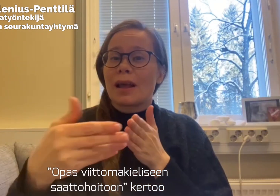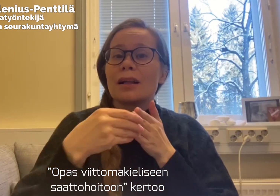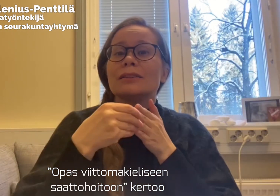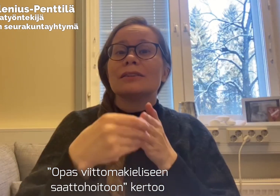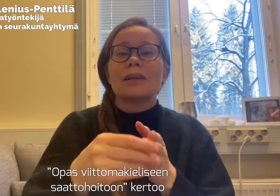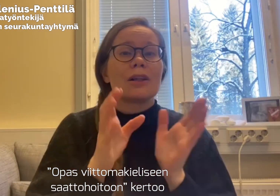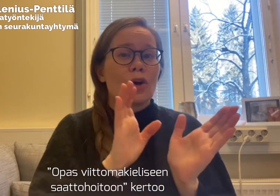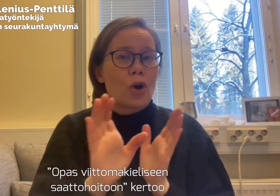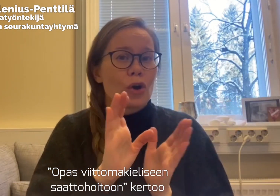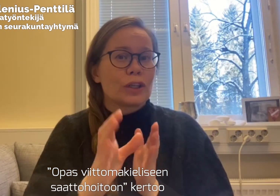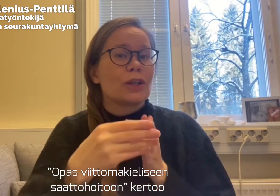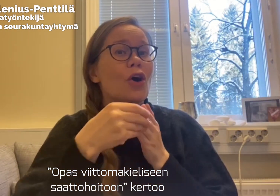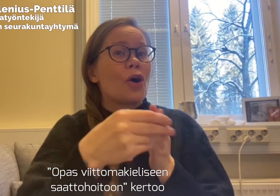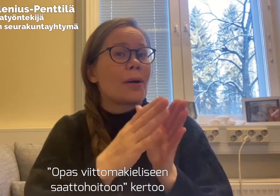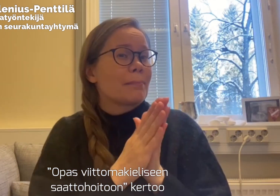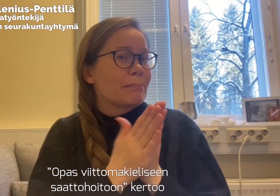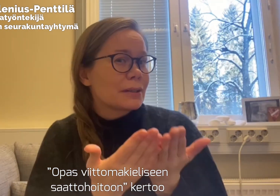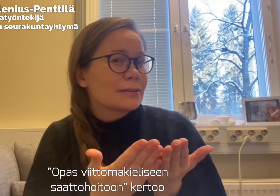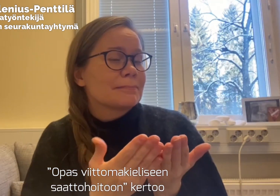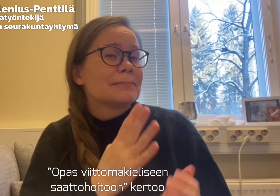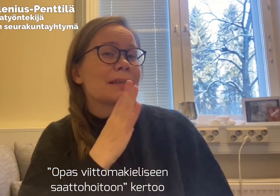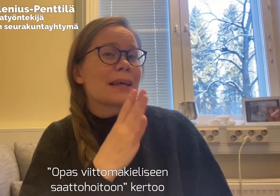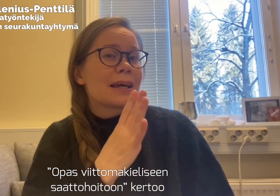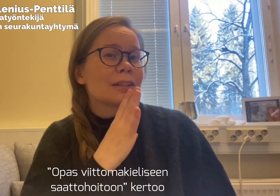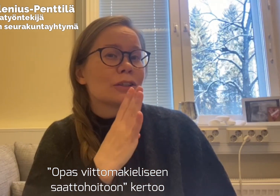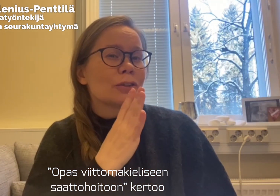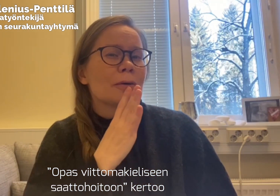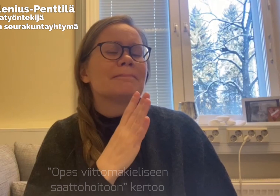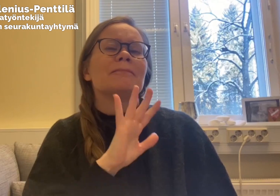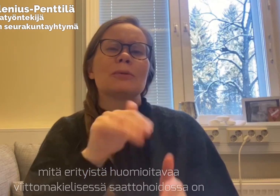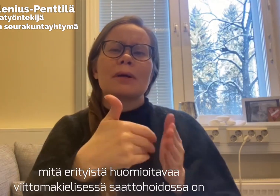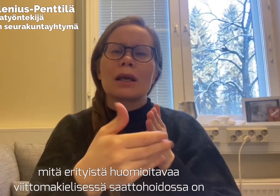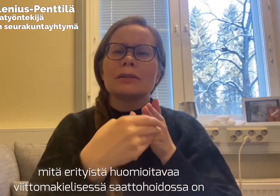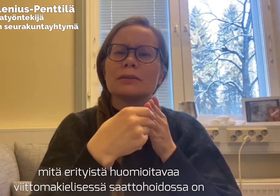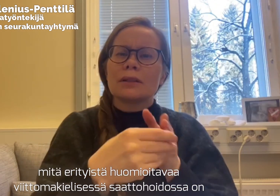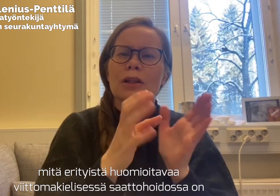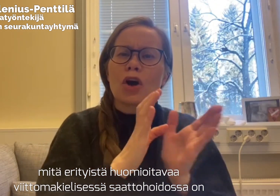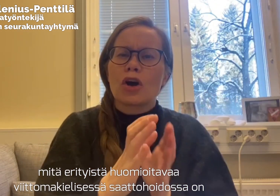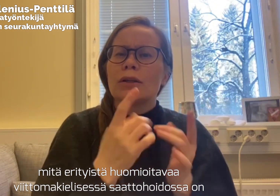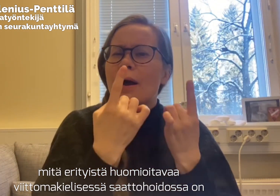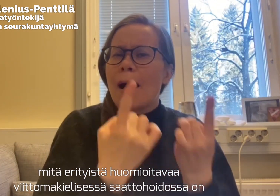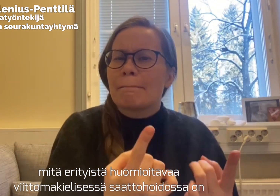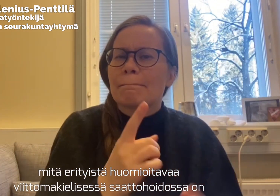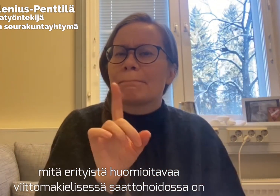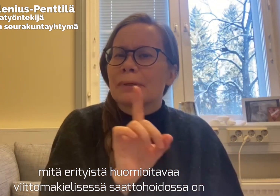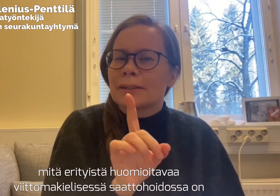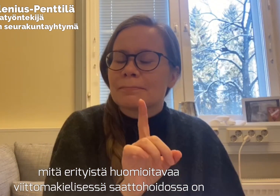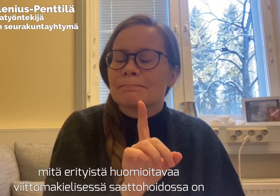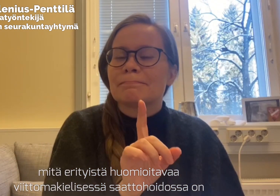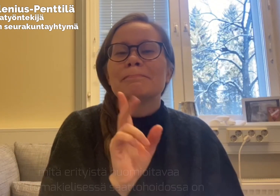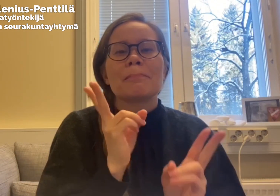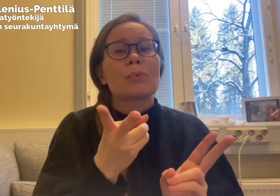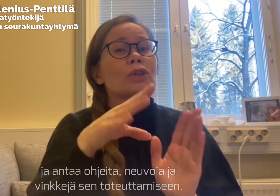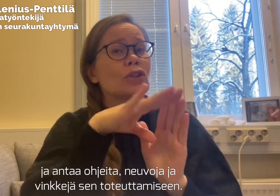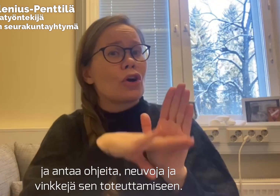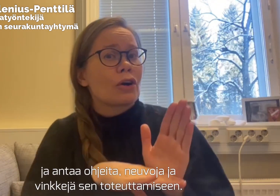Opas viittomakieliseen saattohoitoon kertoo, mitä erityistä huomioitavaa viittomakielisessä